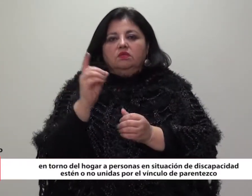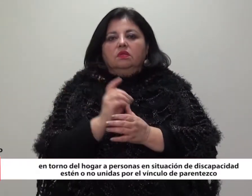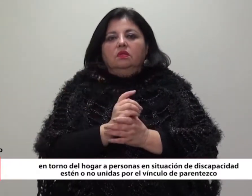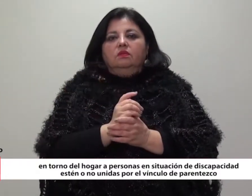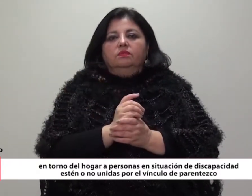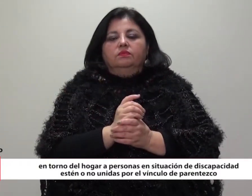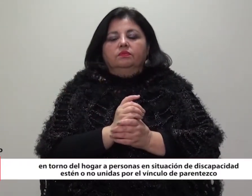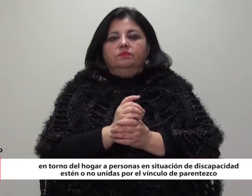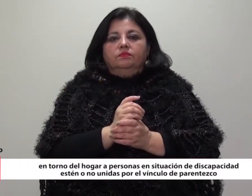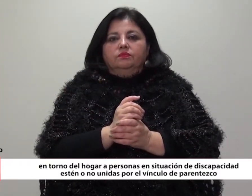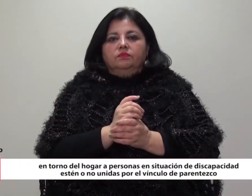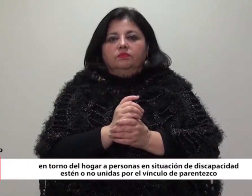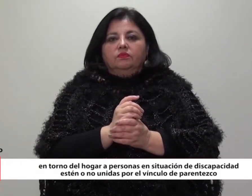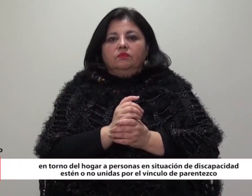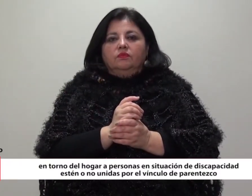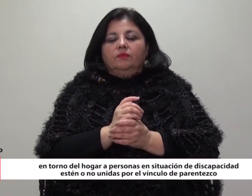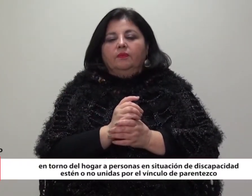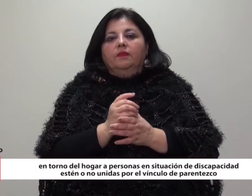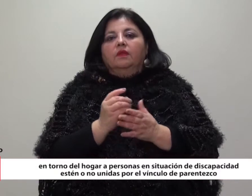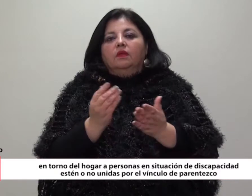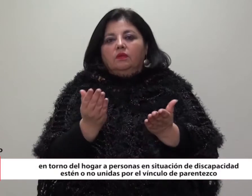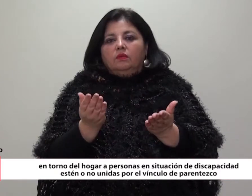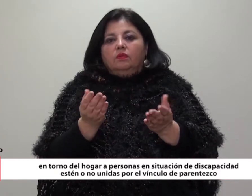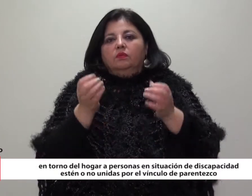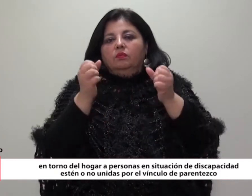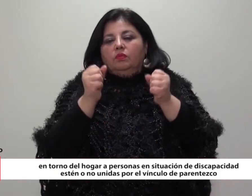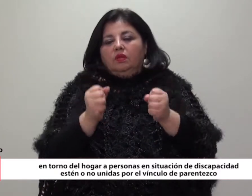por el vínculo de parentesco